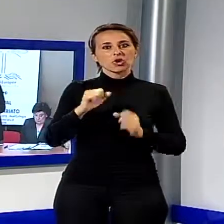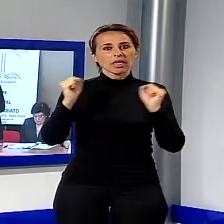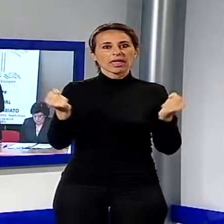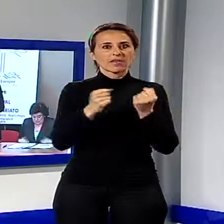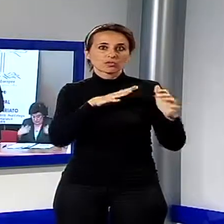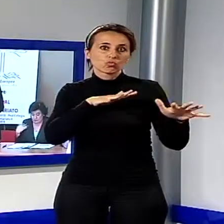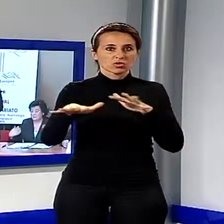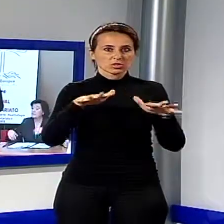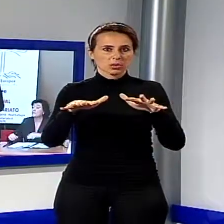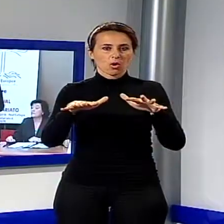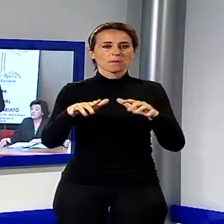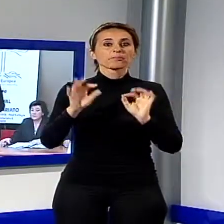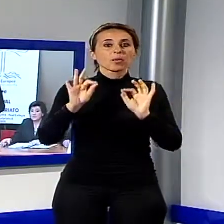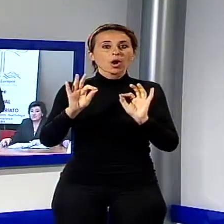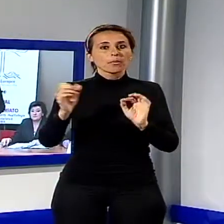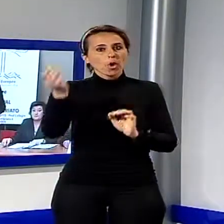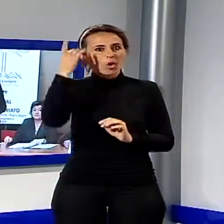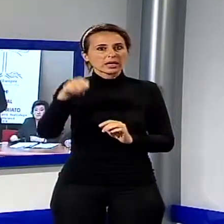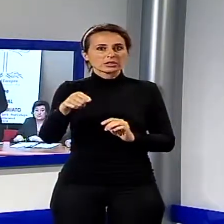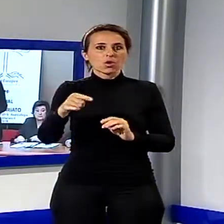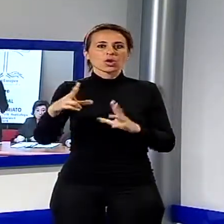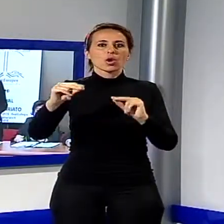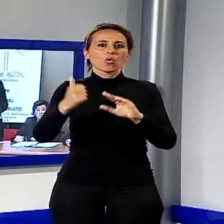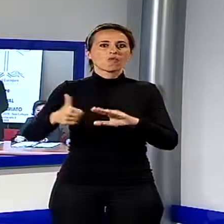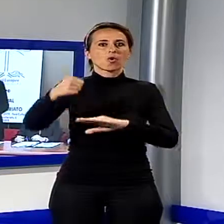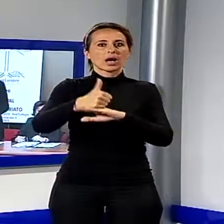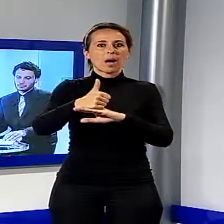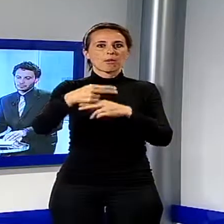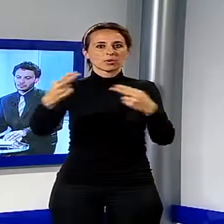pubblica a Lucca il nuovo capo della protezione civile, Fabrizio Curcio.